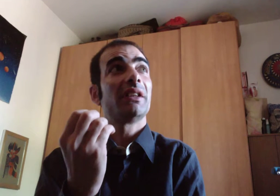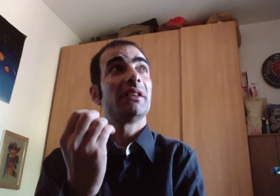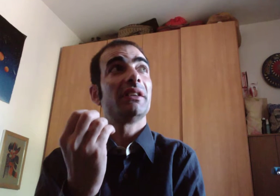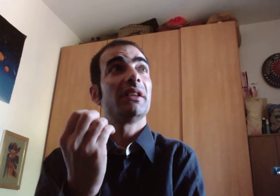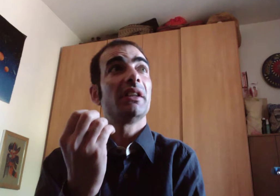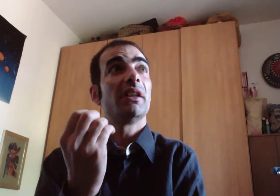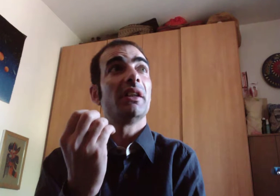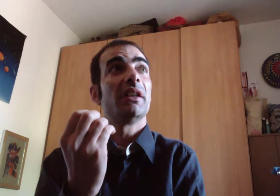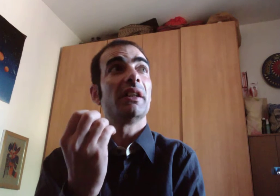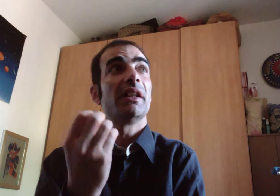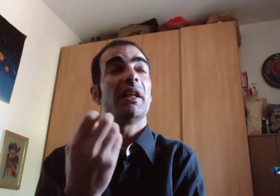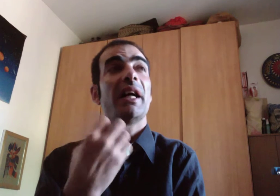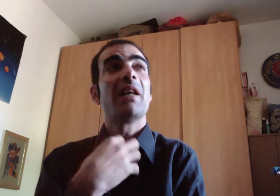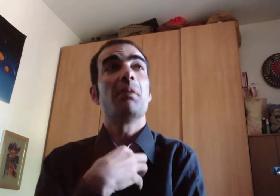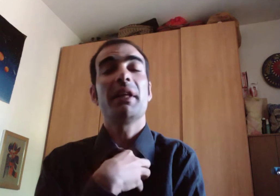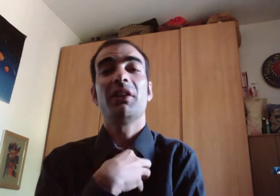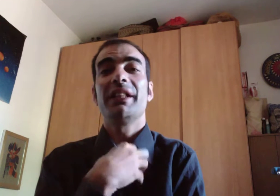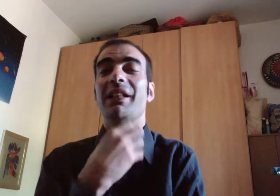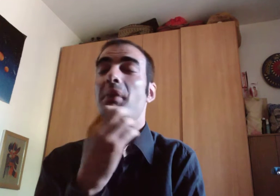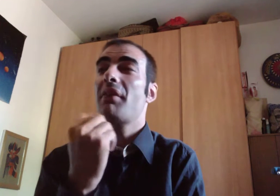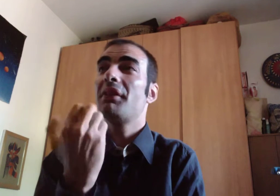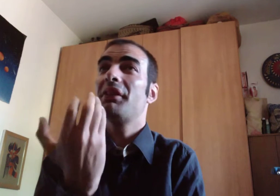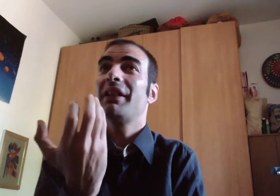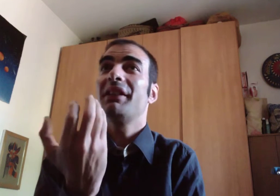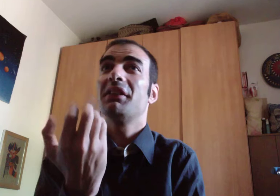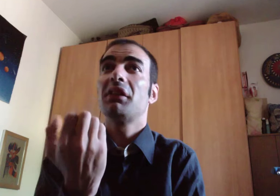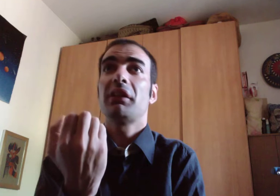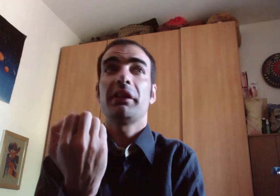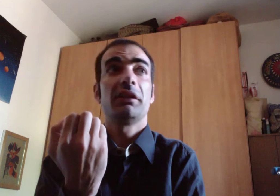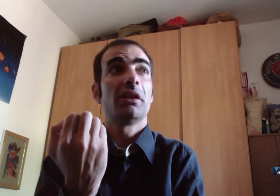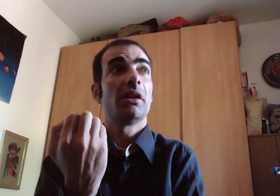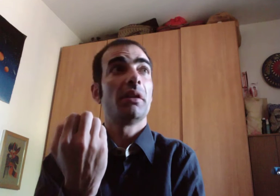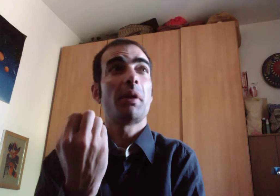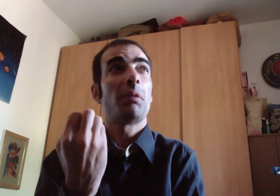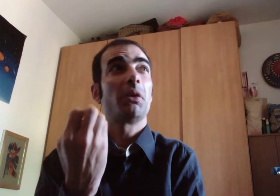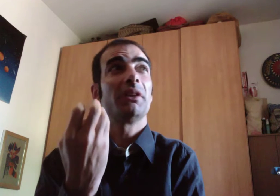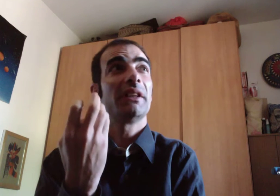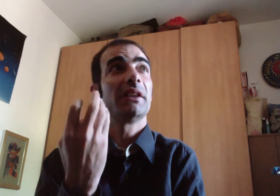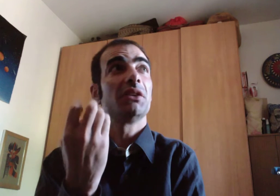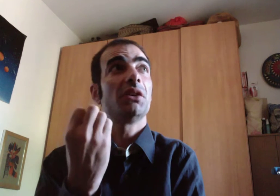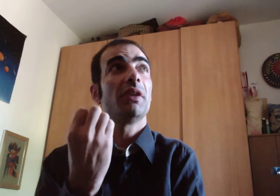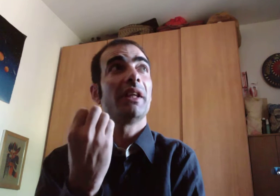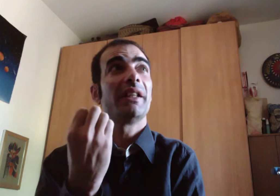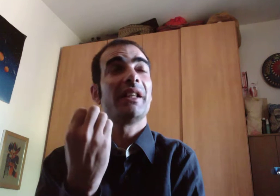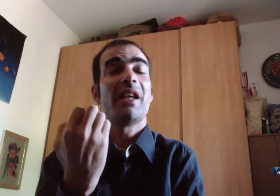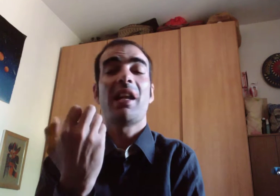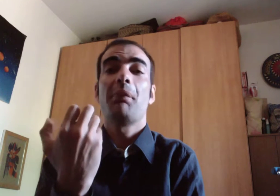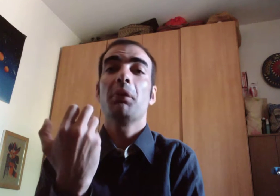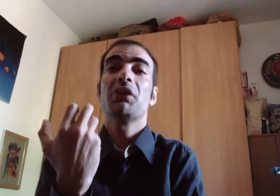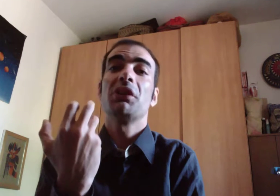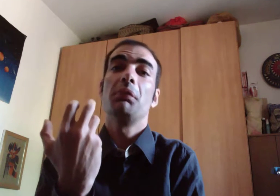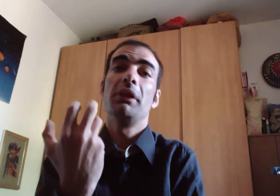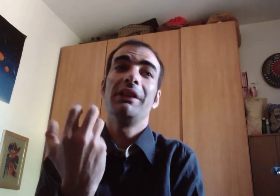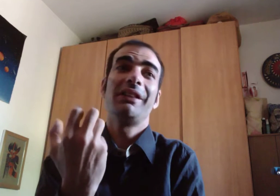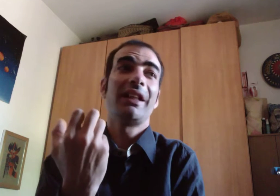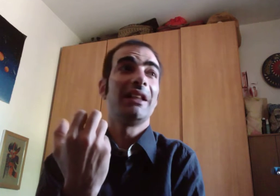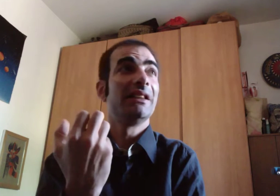almeno nella mia vita internet mi ha portato a trovare la possibilità di